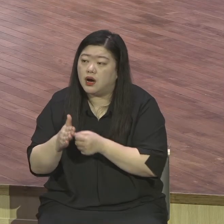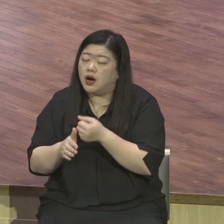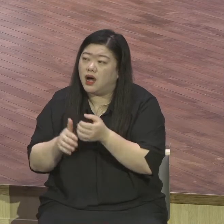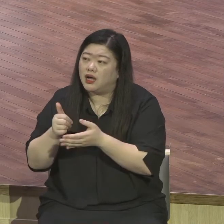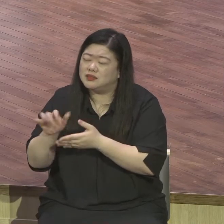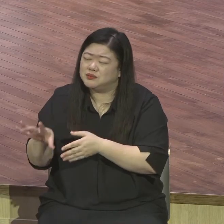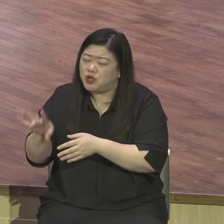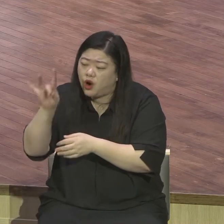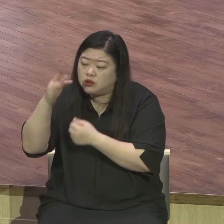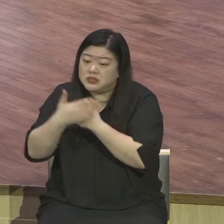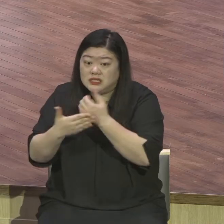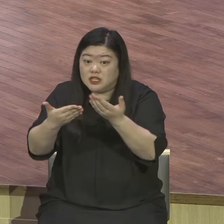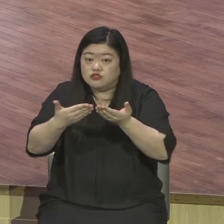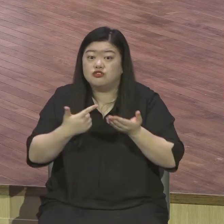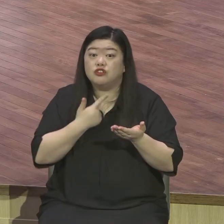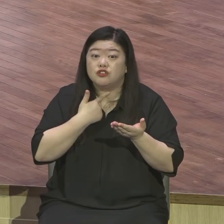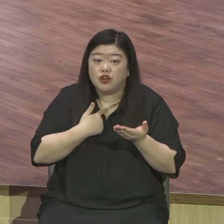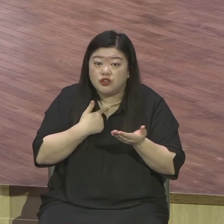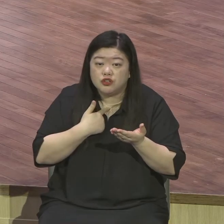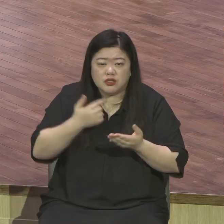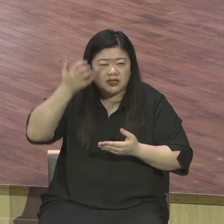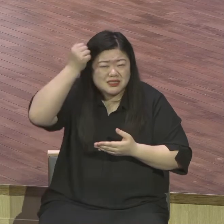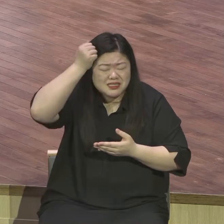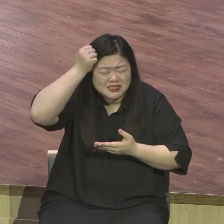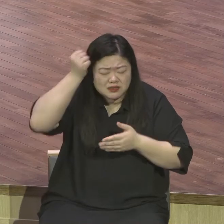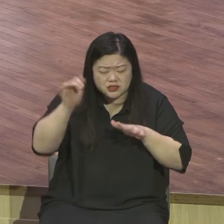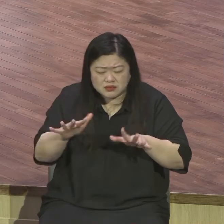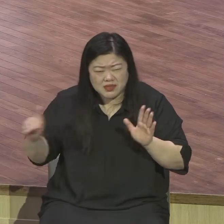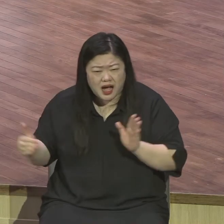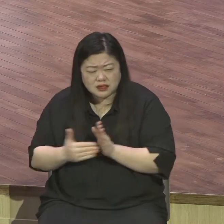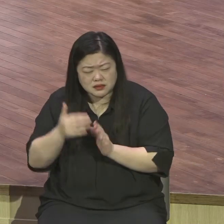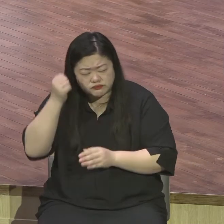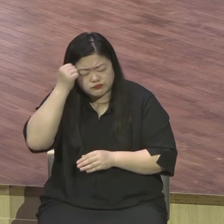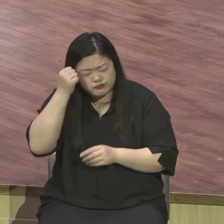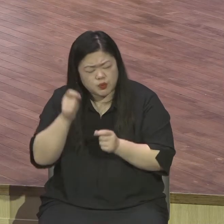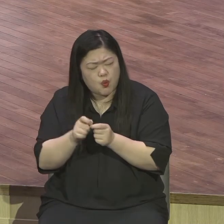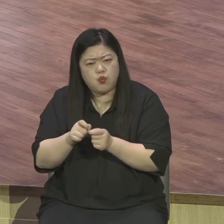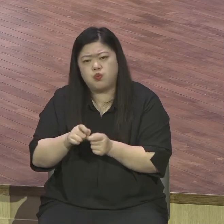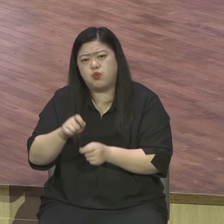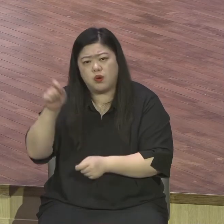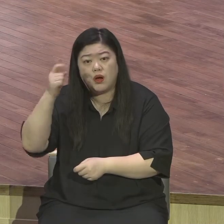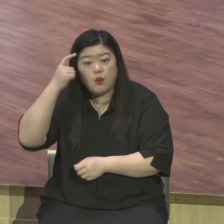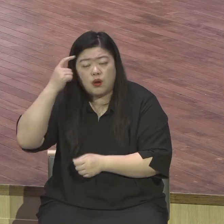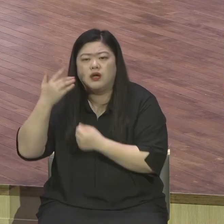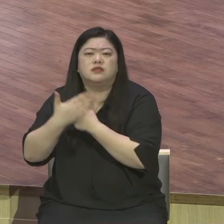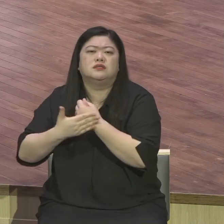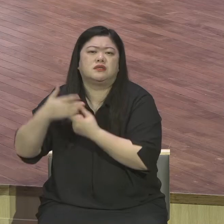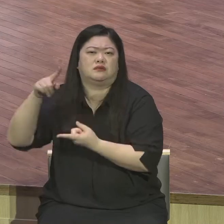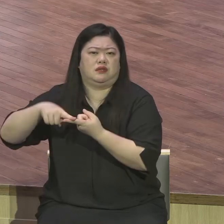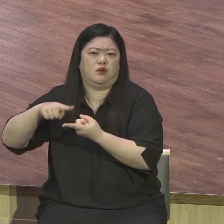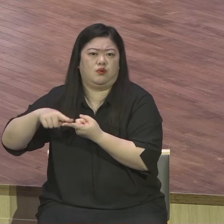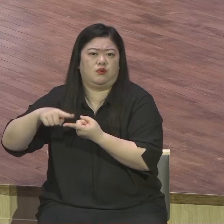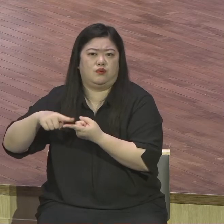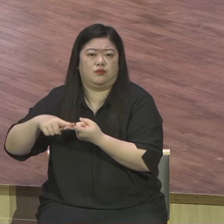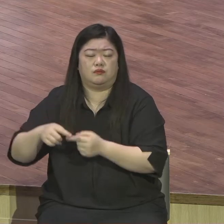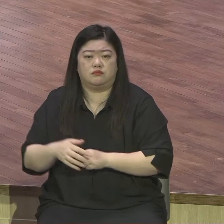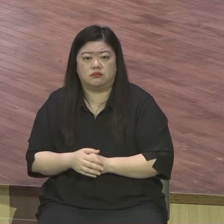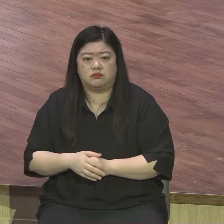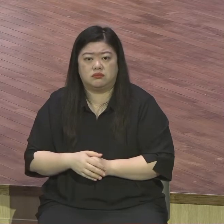어디서 나오는 겁니까 왜 안 지칩니까 왜 지루하지 않습니까 왜 따분하지 않습니까 왜 서울을 호송하지 않습니까